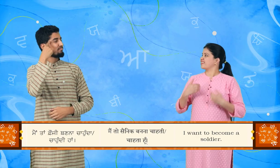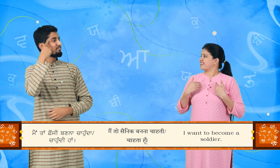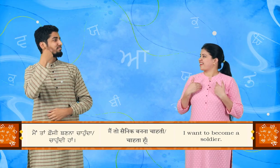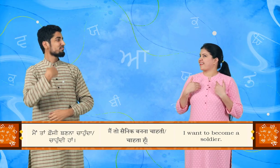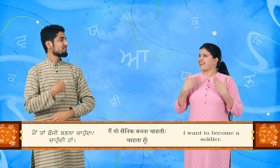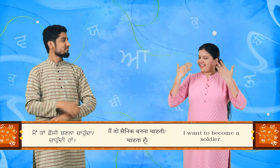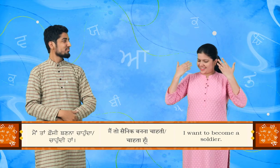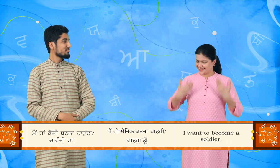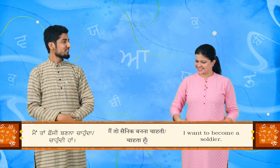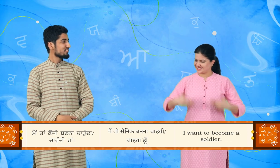मैं तब फौजी बनना चौन दी हा?